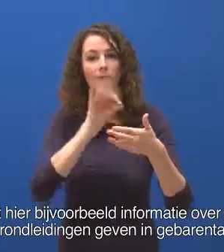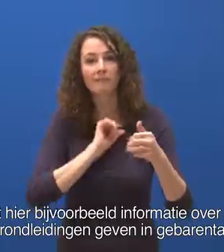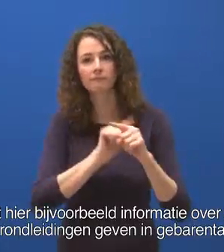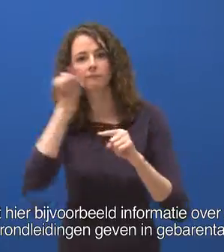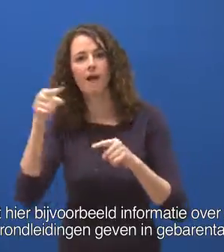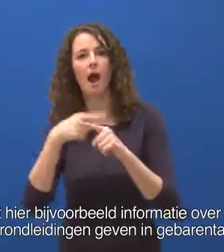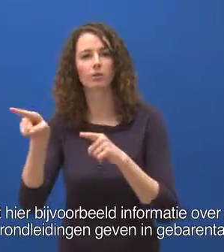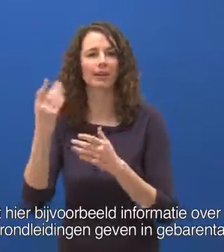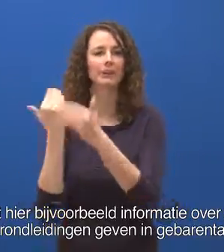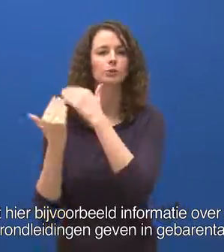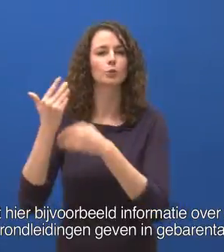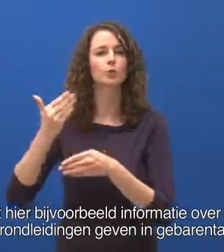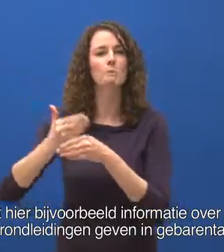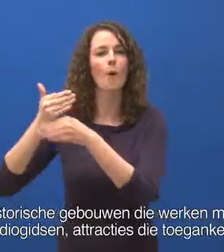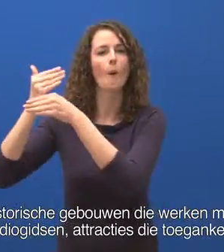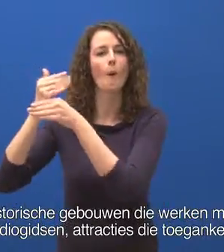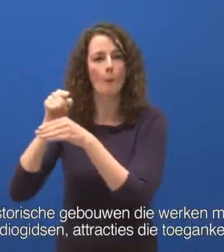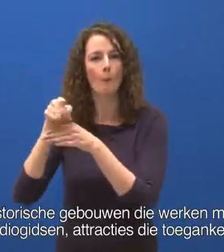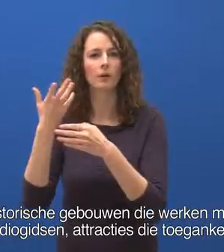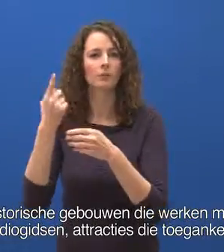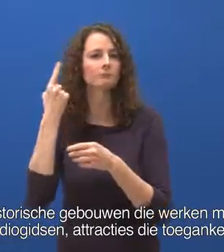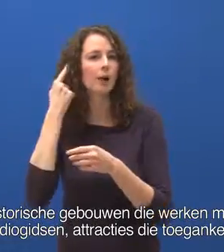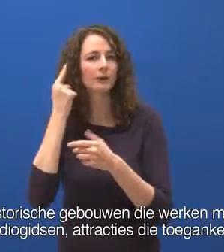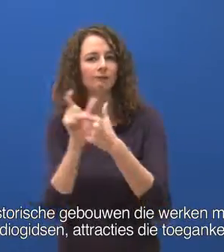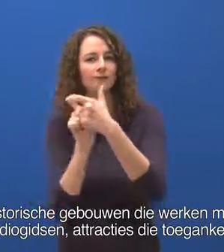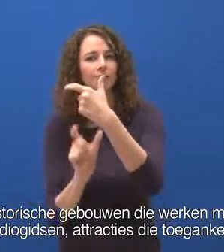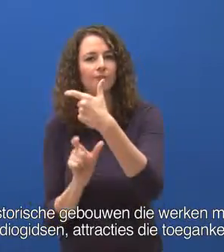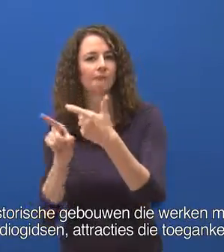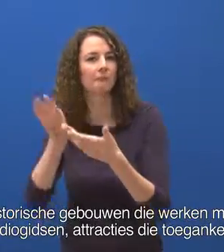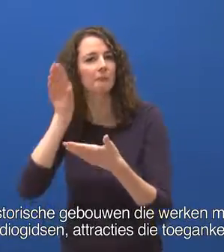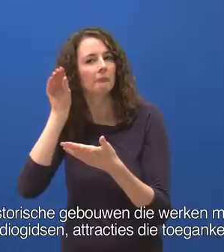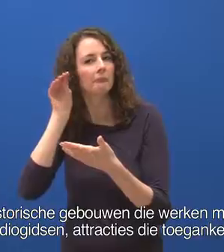audiogidsen, attracties die toegankelijk zijn voor rolstoelgebruikers enzovoort.